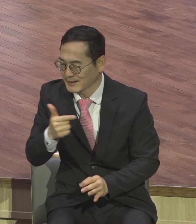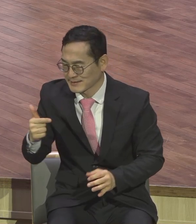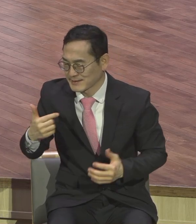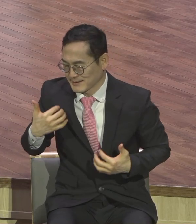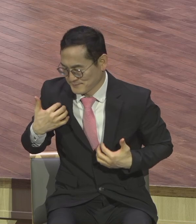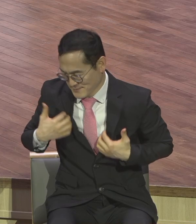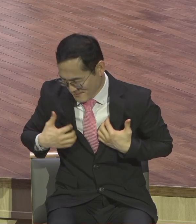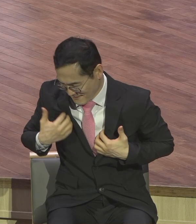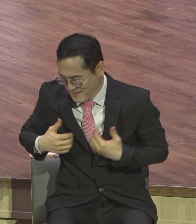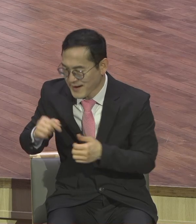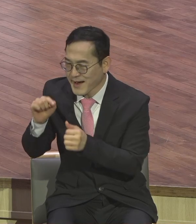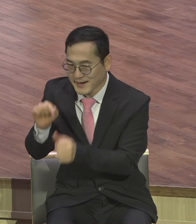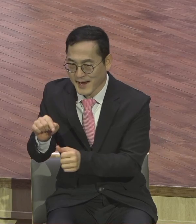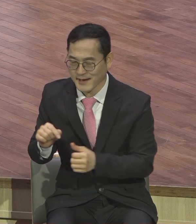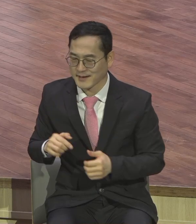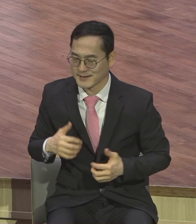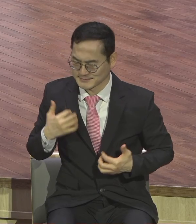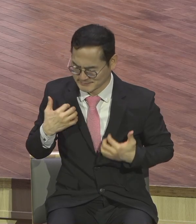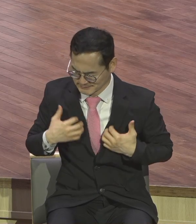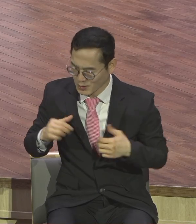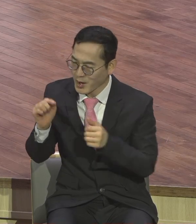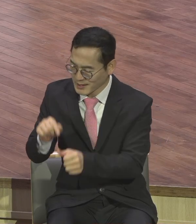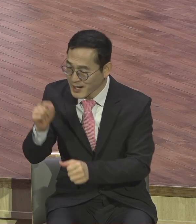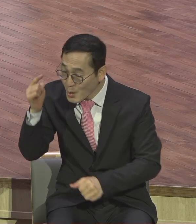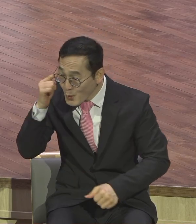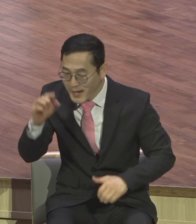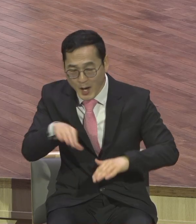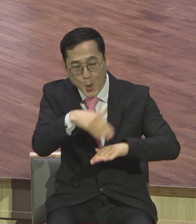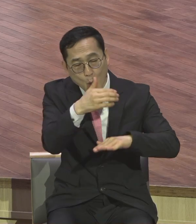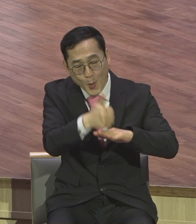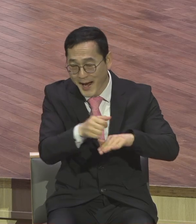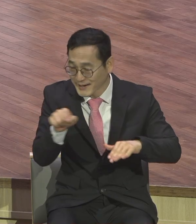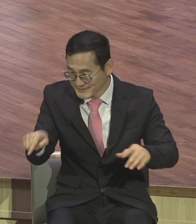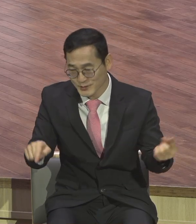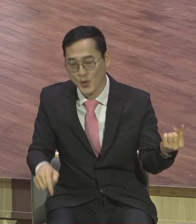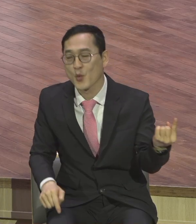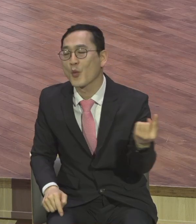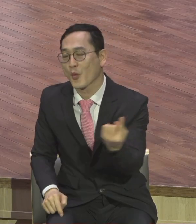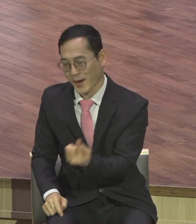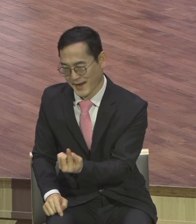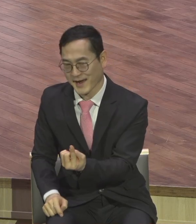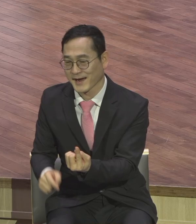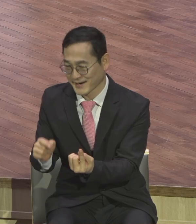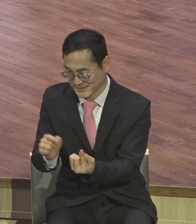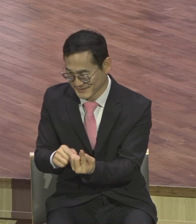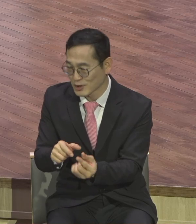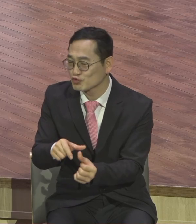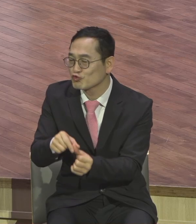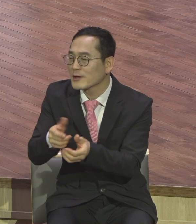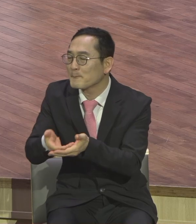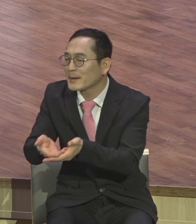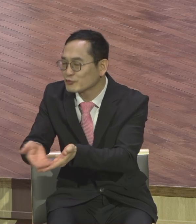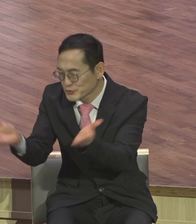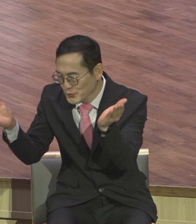절거의 불을 지어다 보라 너 왕이 내게 이만하니 그는 공의로우시며 구원을 베푸시며 겸손하여서